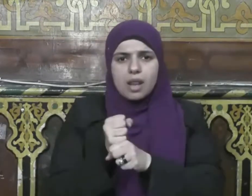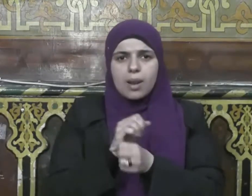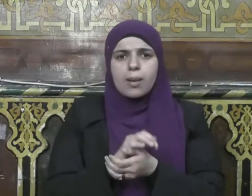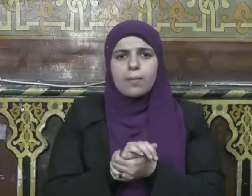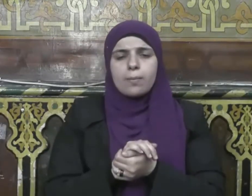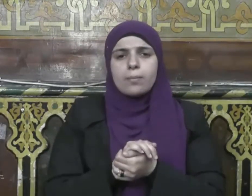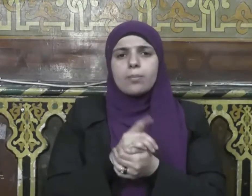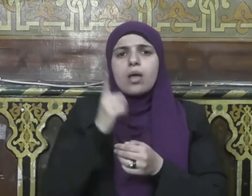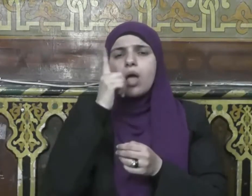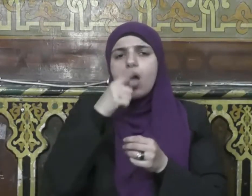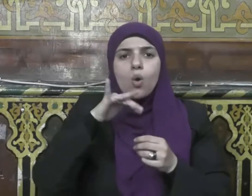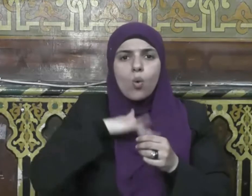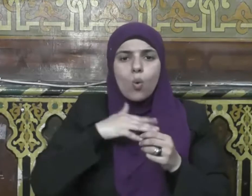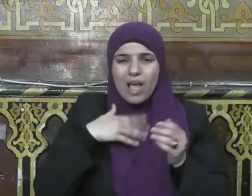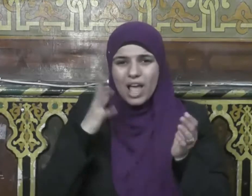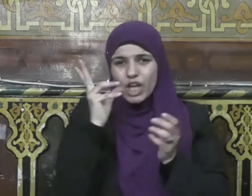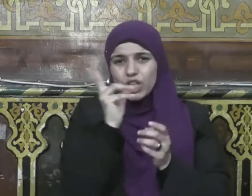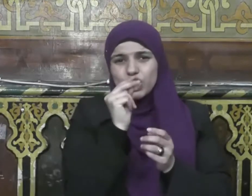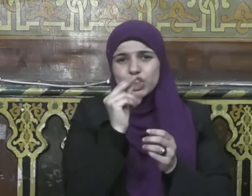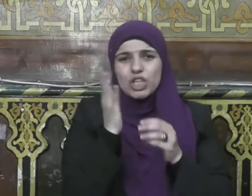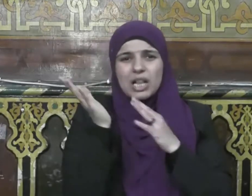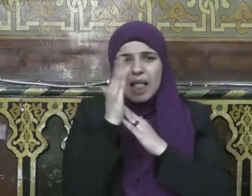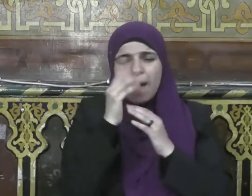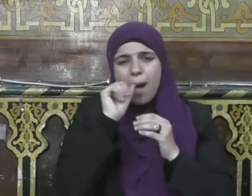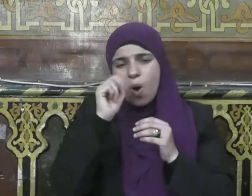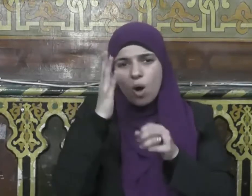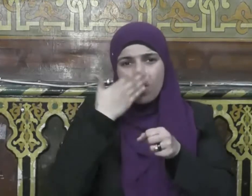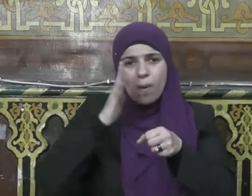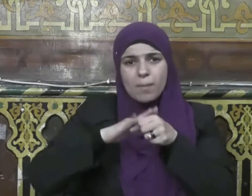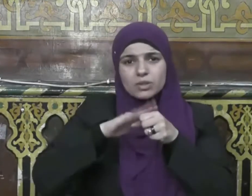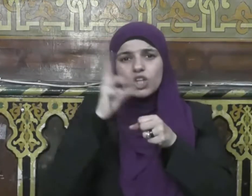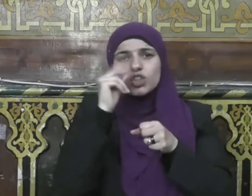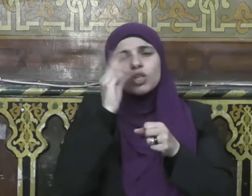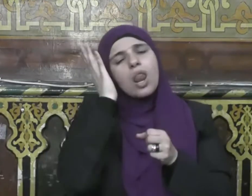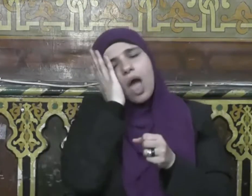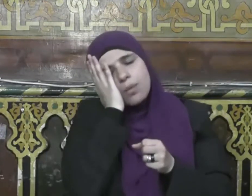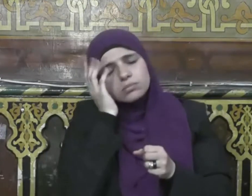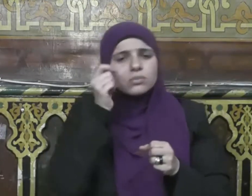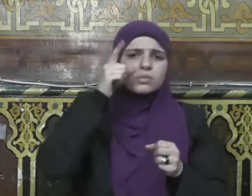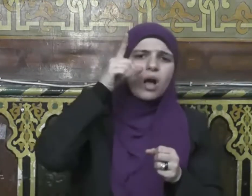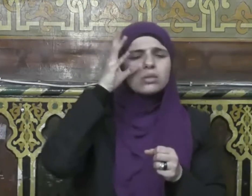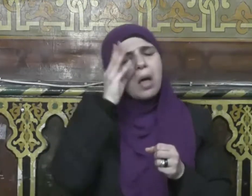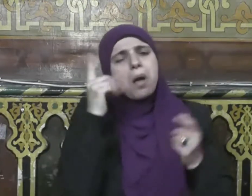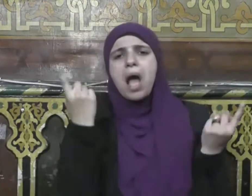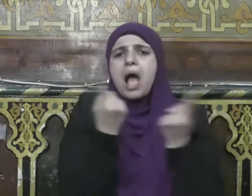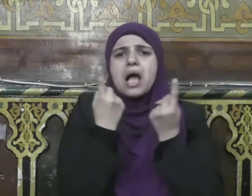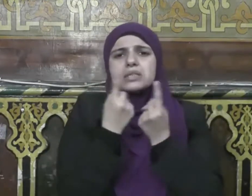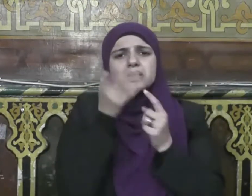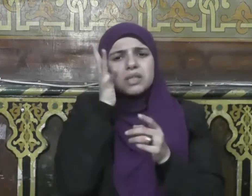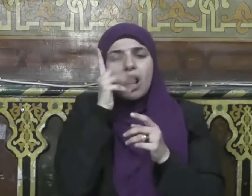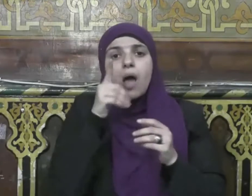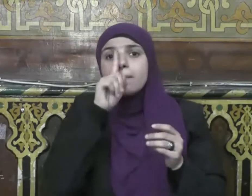وصلاة فإذا دخلت العشر جد وشد المئزر